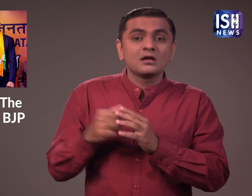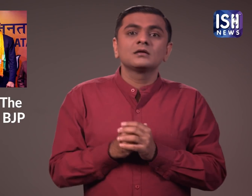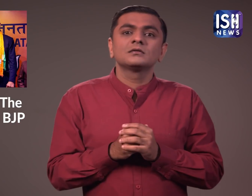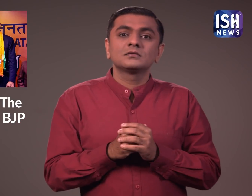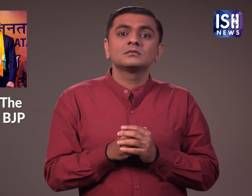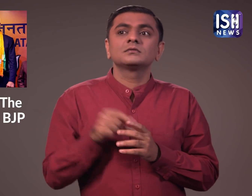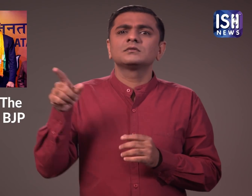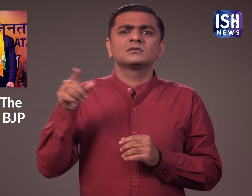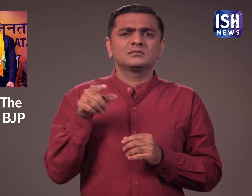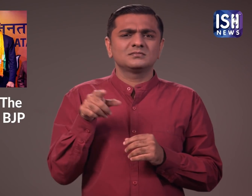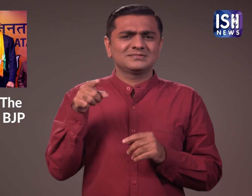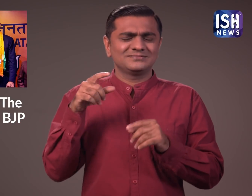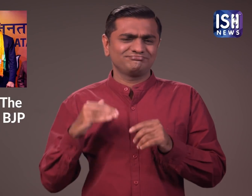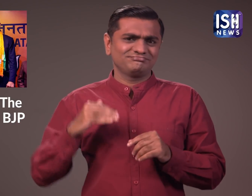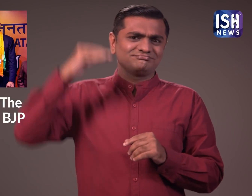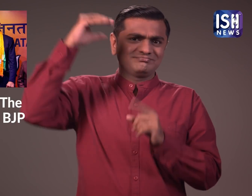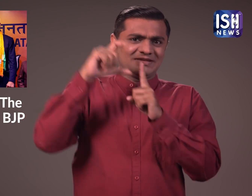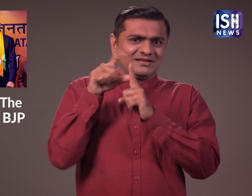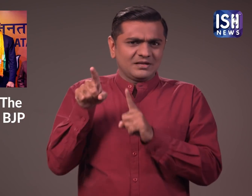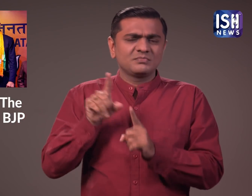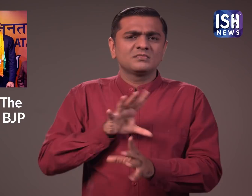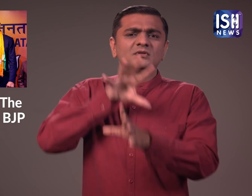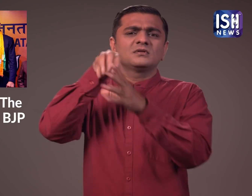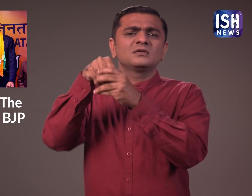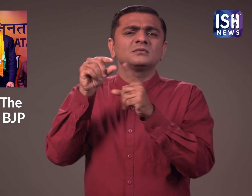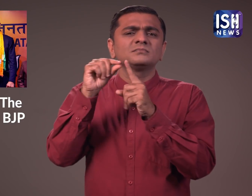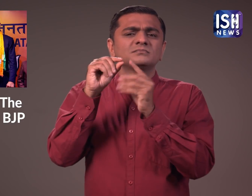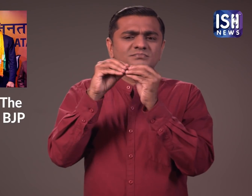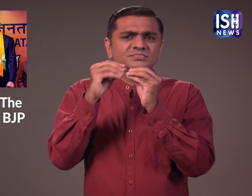खली ने कहा कि वह भाजपा में शामिल हुए क्यूंकि